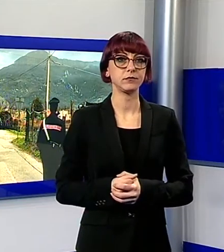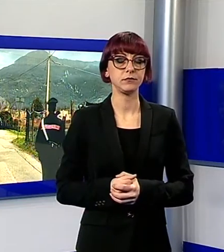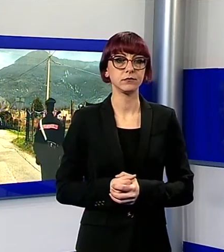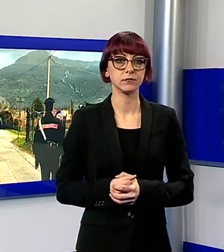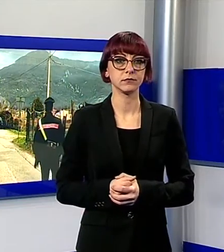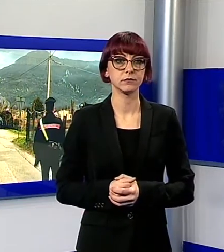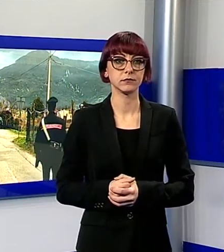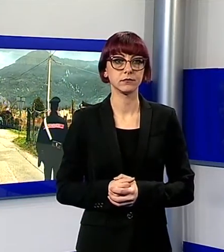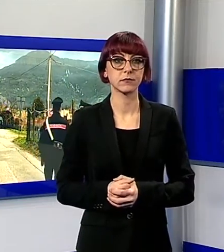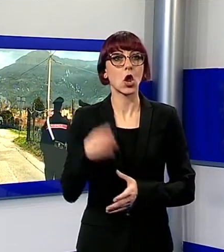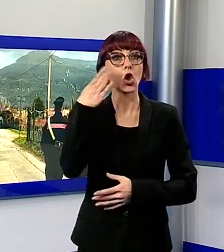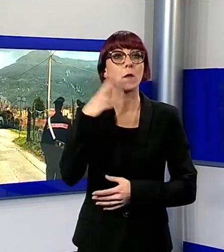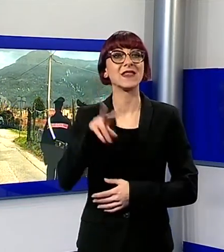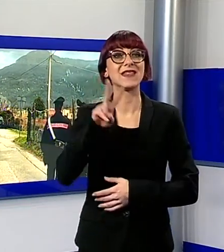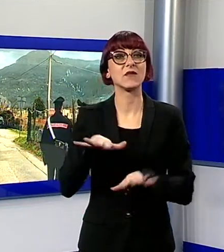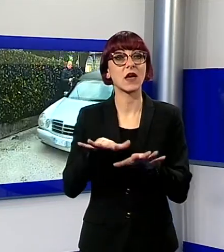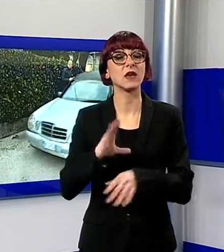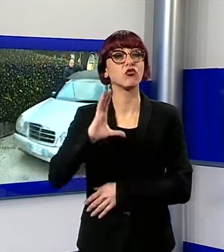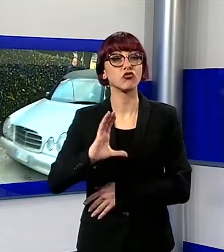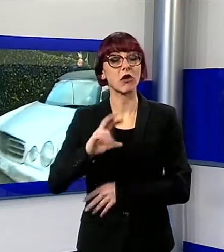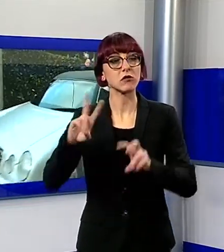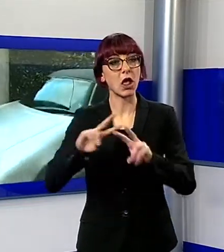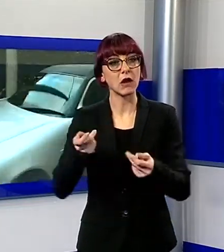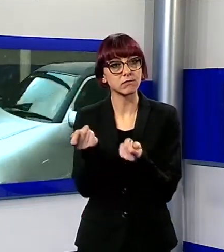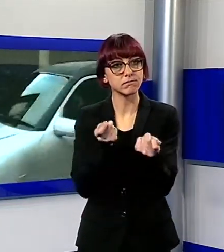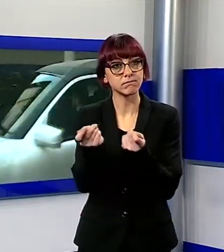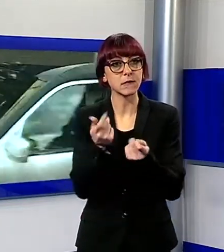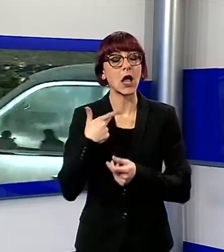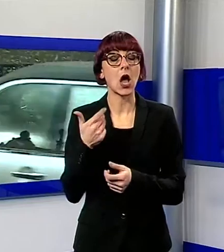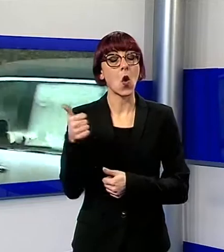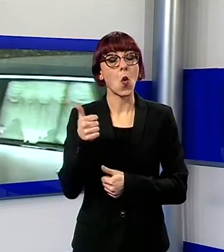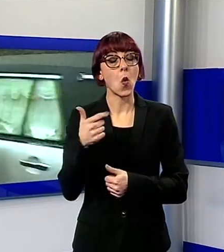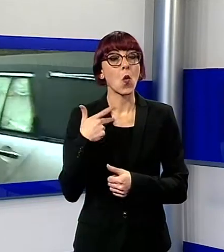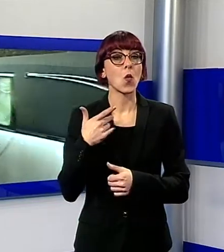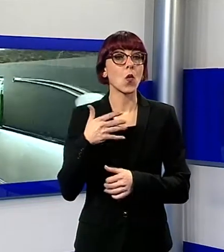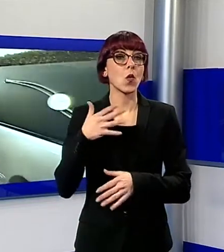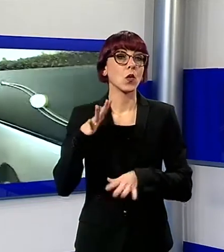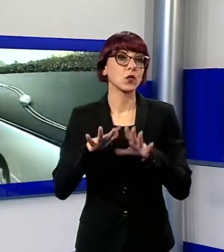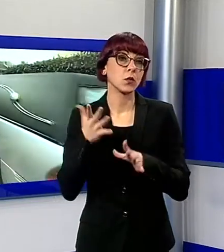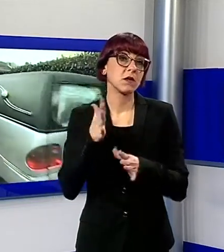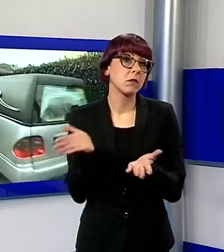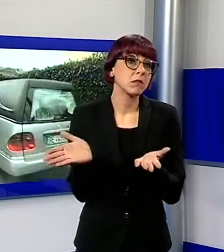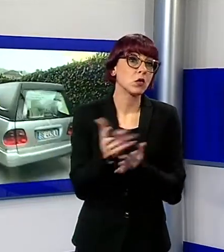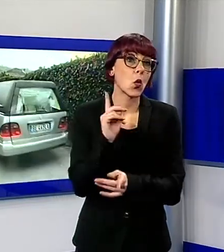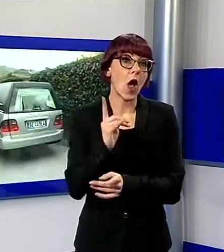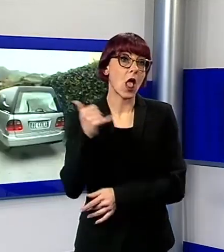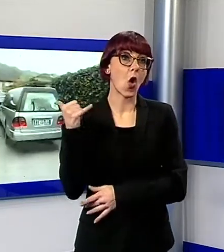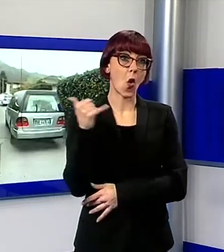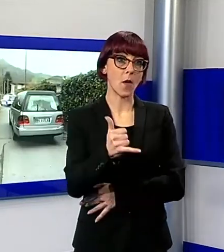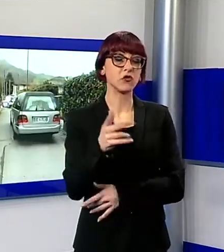momento non escludono nessuna pista, ma quella dell'omicidio sembra la meno probabile. Sulla vicenda tuttavia pesa un grave precedente. L'uomo era